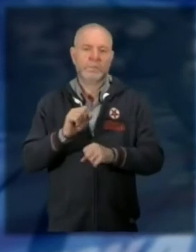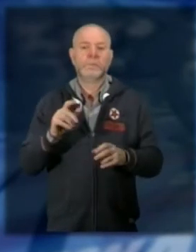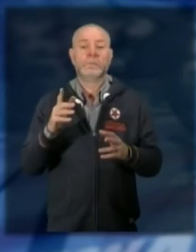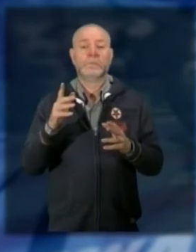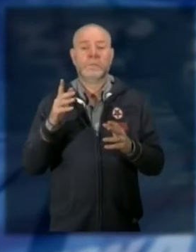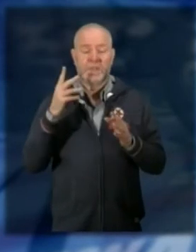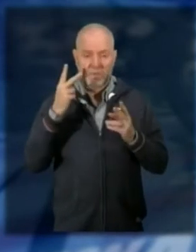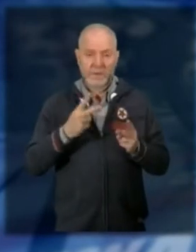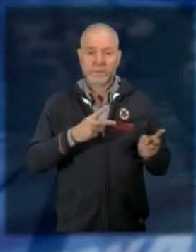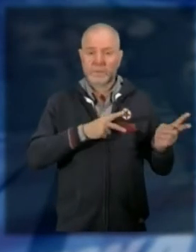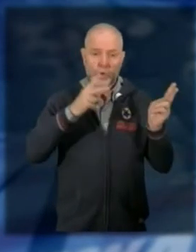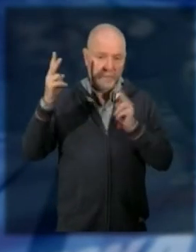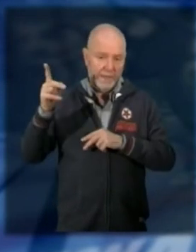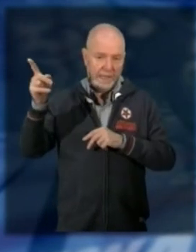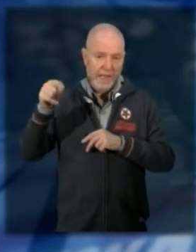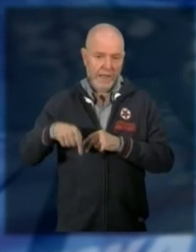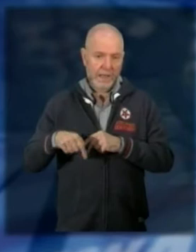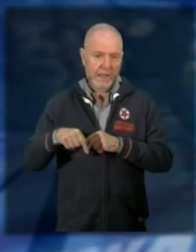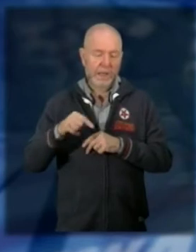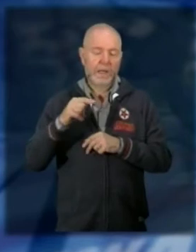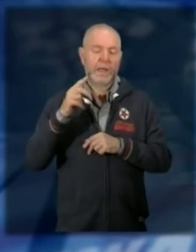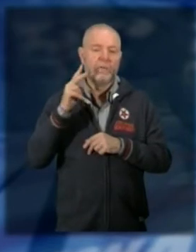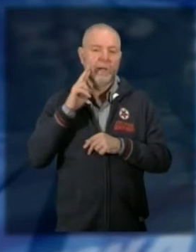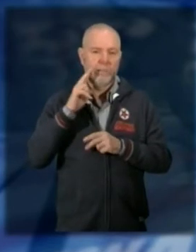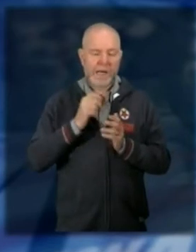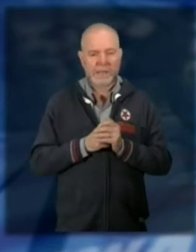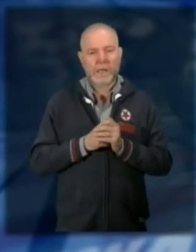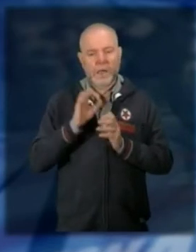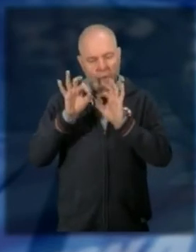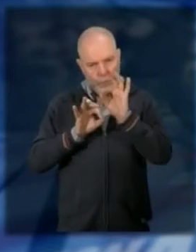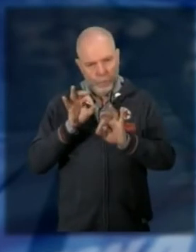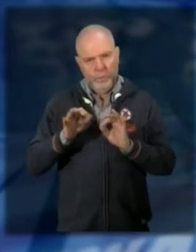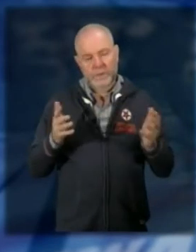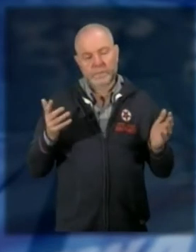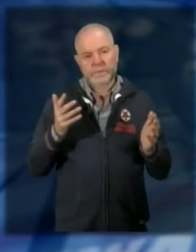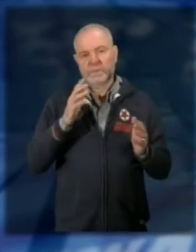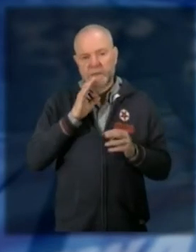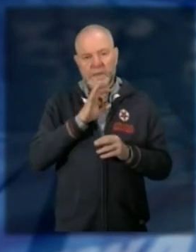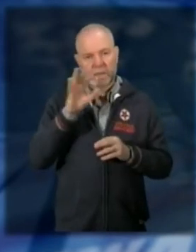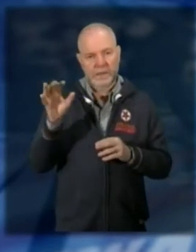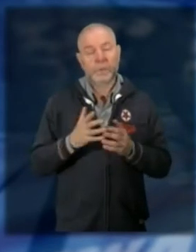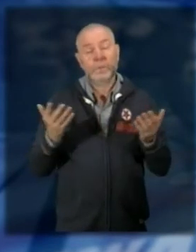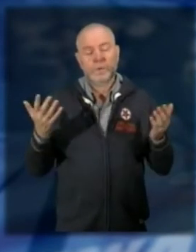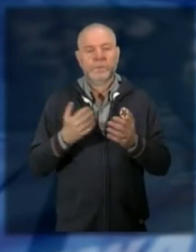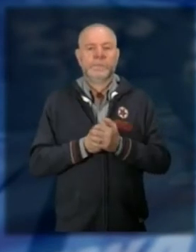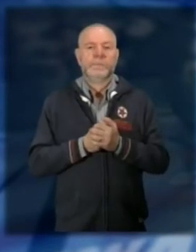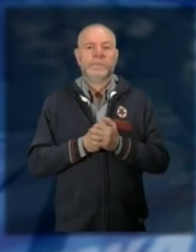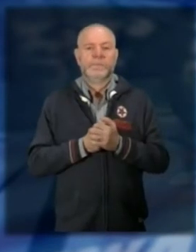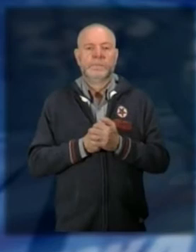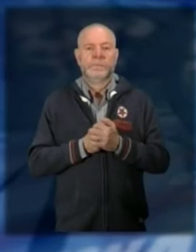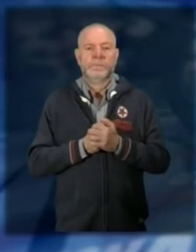di lucidità è stato portato all'ospedale Castelli con l'aiuto dei sanitari del 118 è stato denunciato per incendio doloso